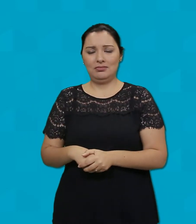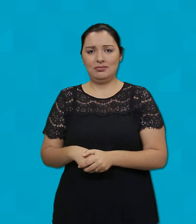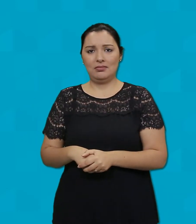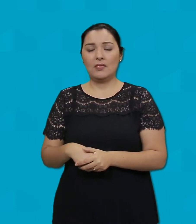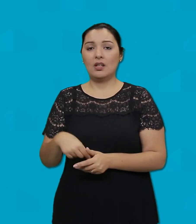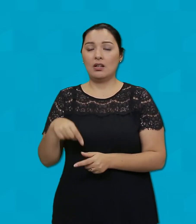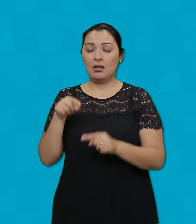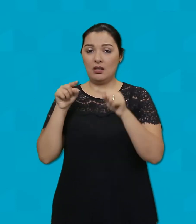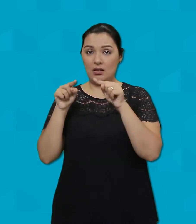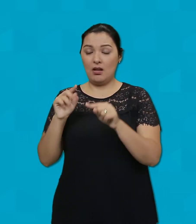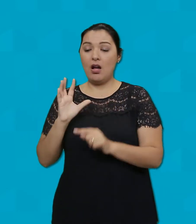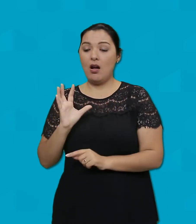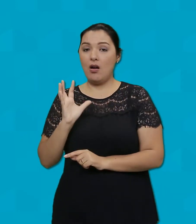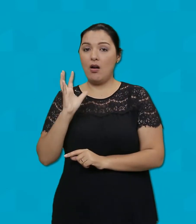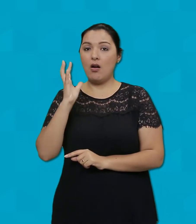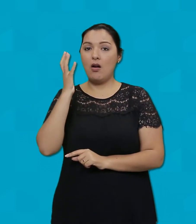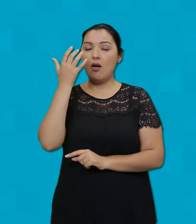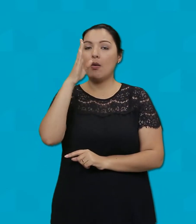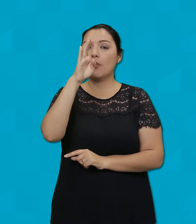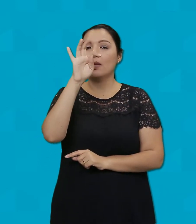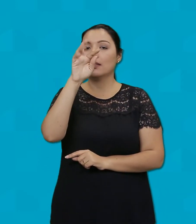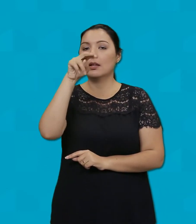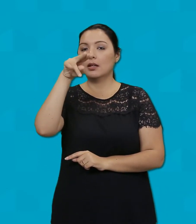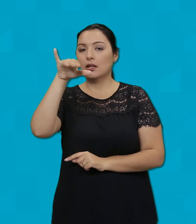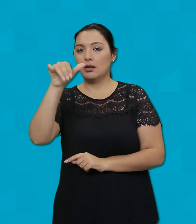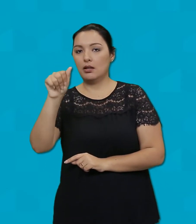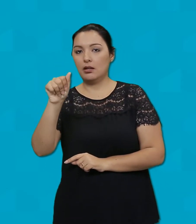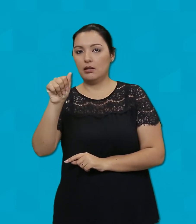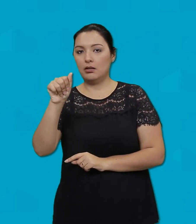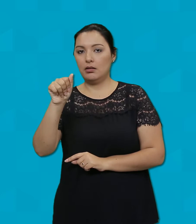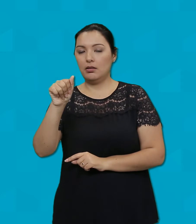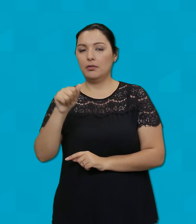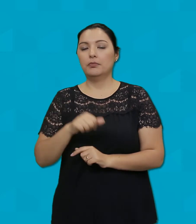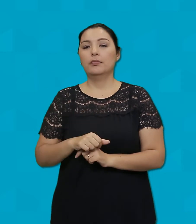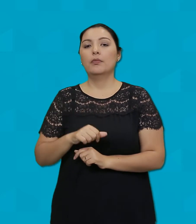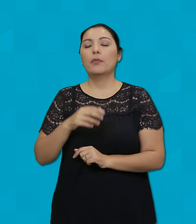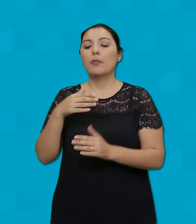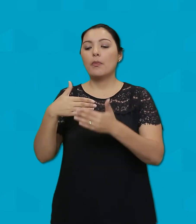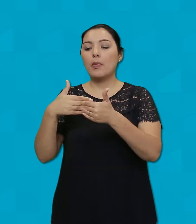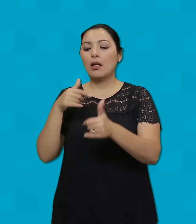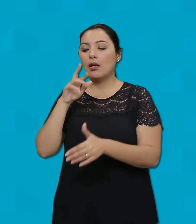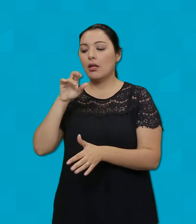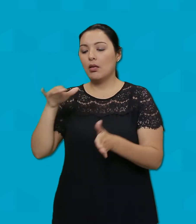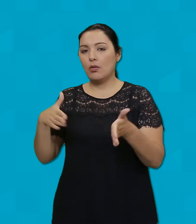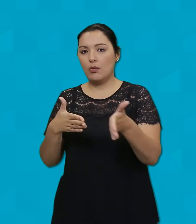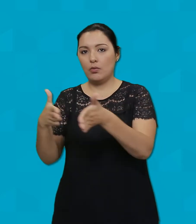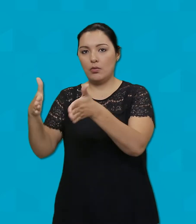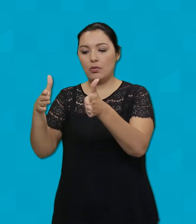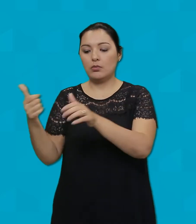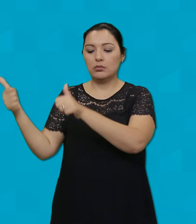aconteceu em Betânia Além do Jordão Onde João estava batizando